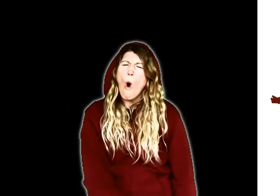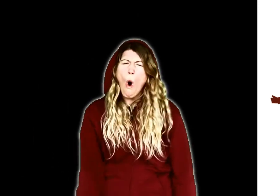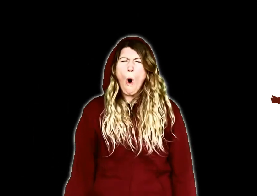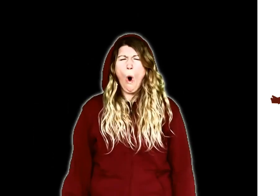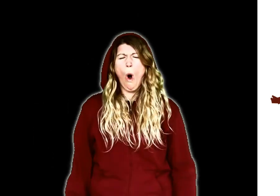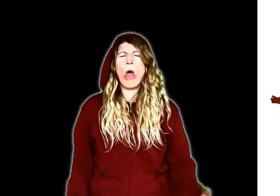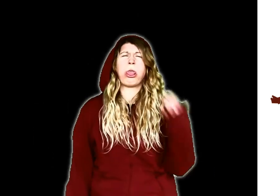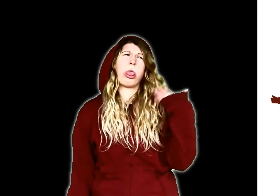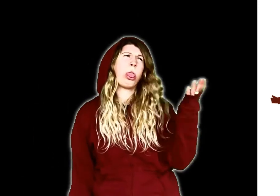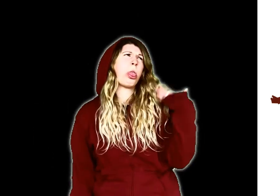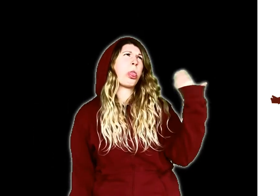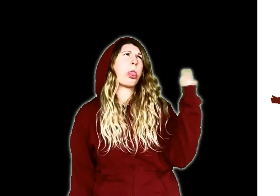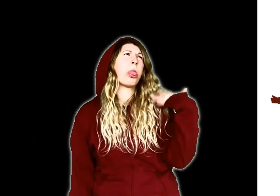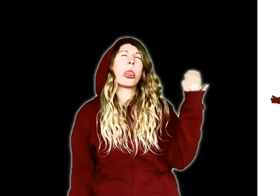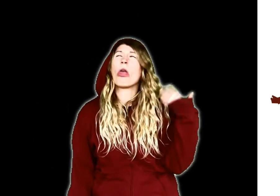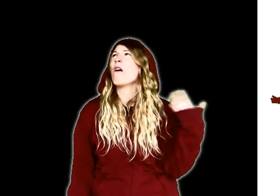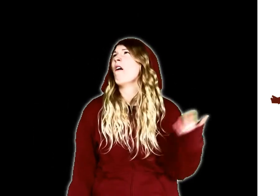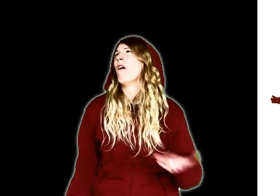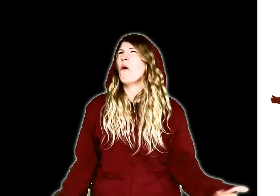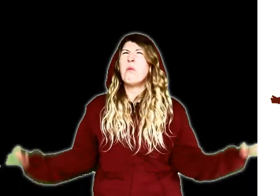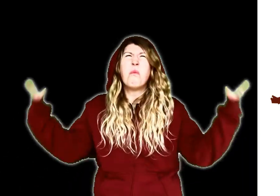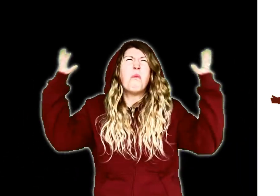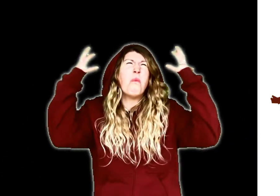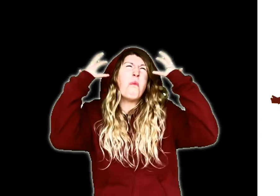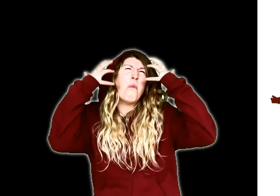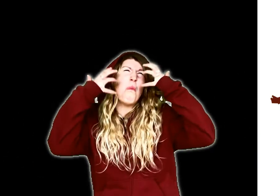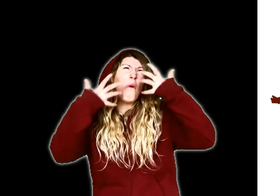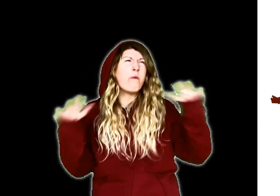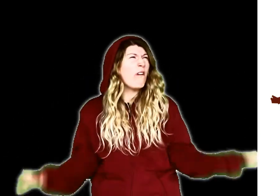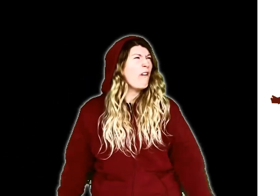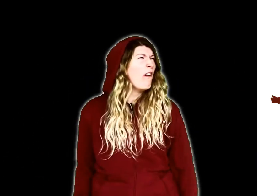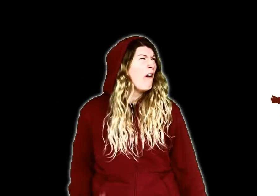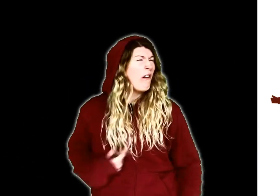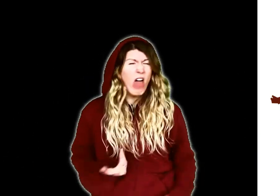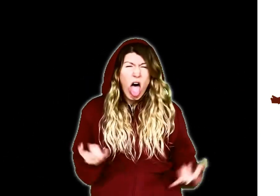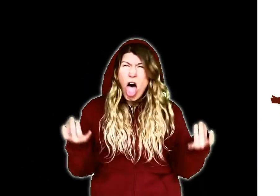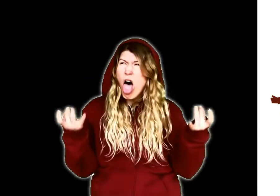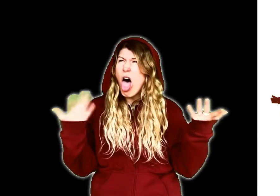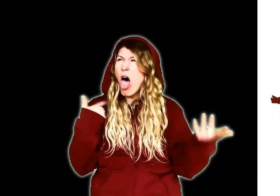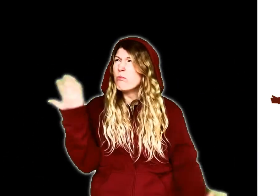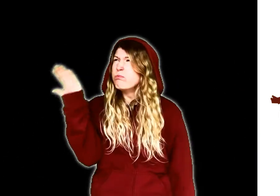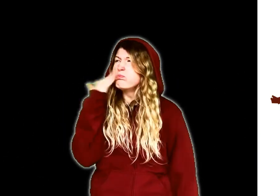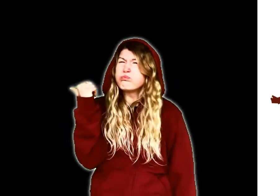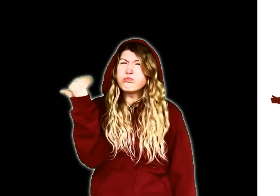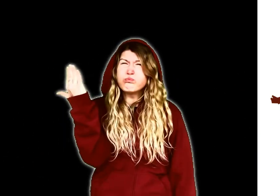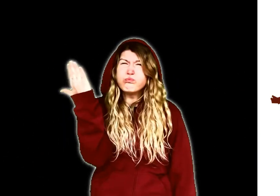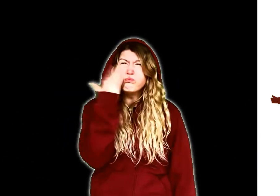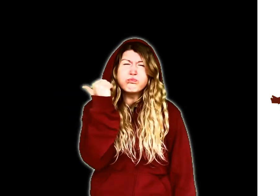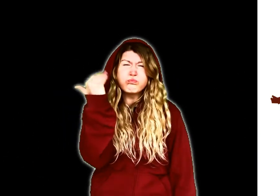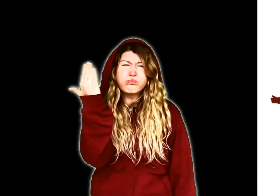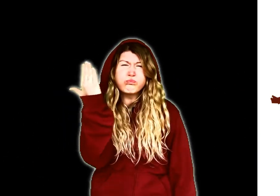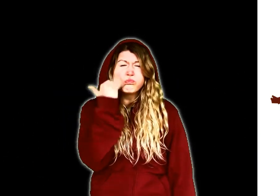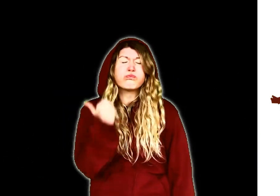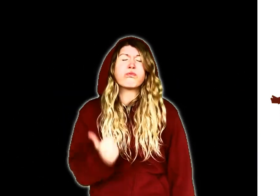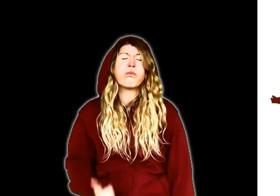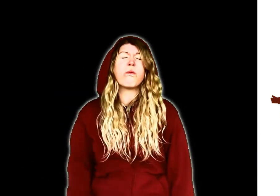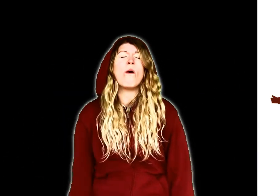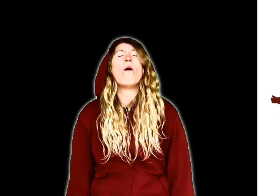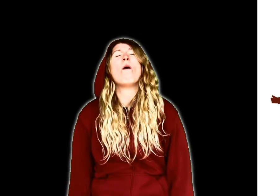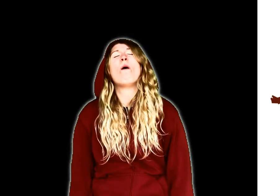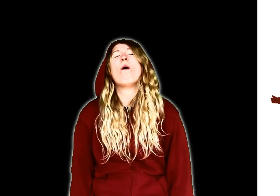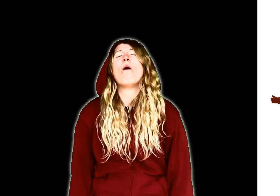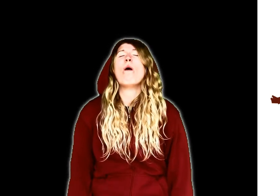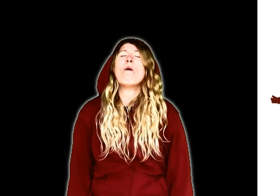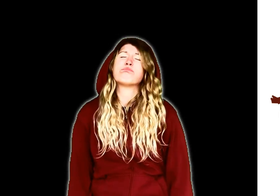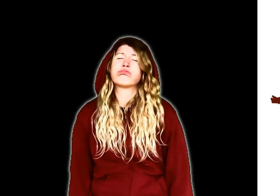Qui fait chaud dans le ventre du loup, qui fait sombre dans le ventre du loup, puis y a rien à faire